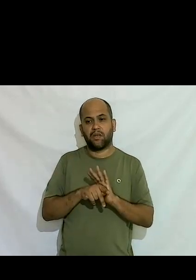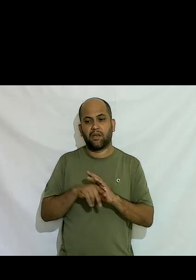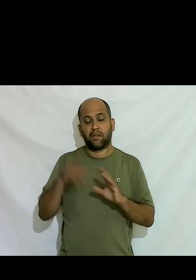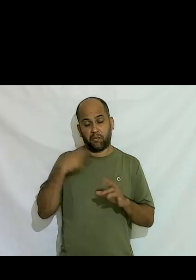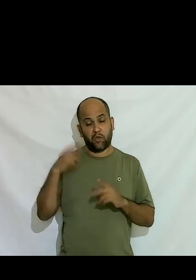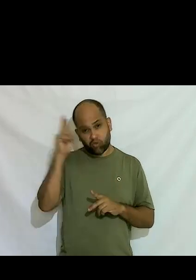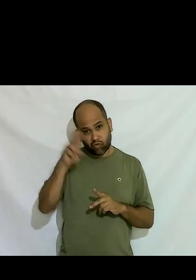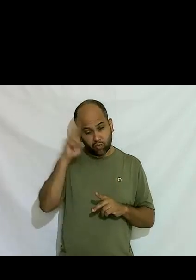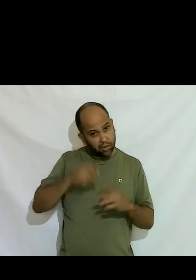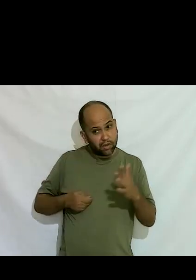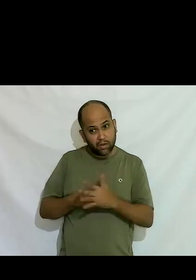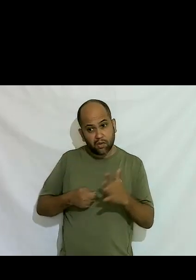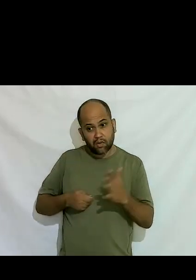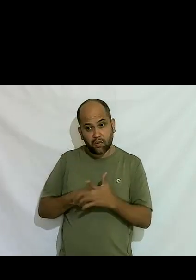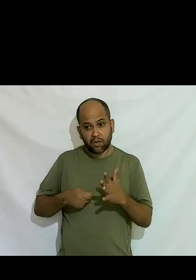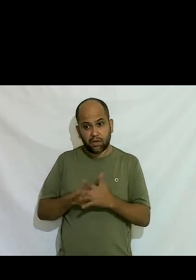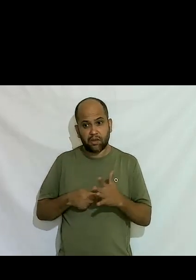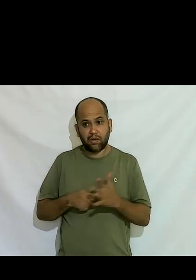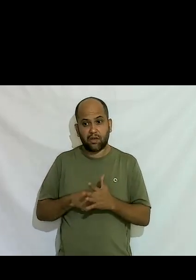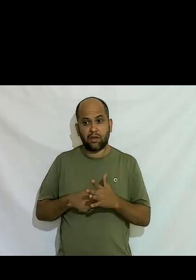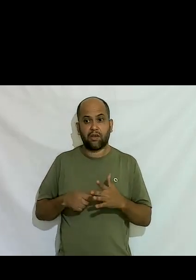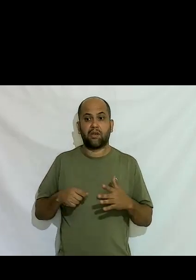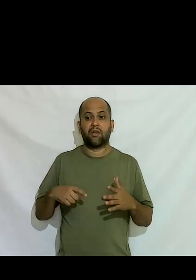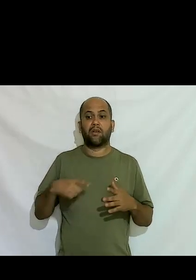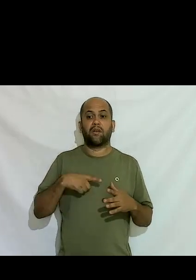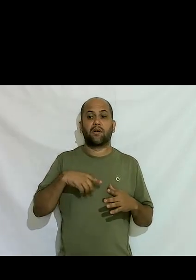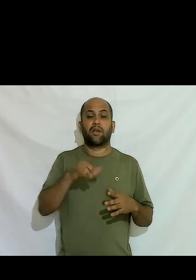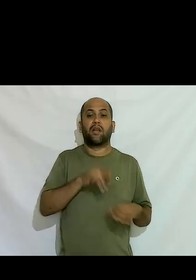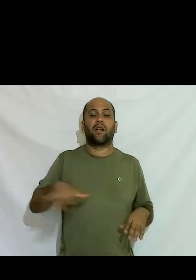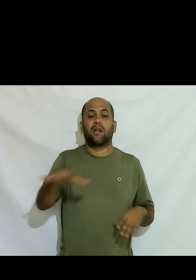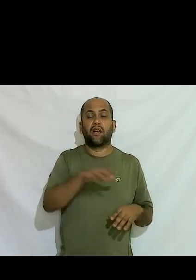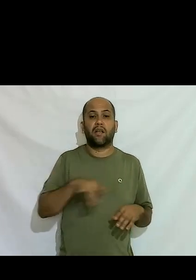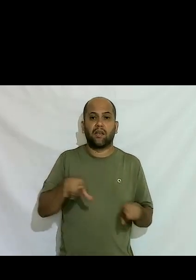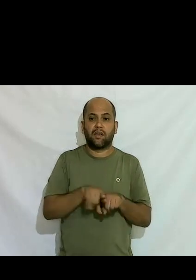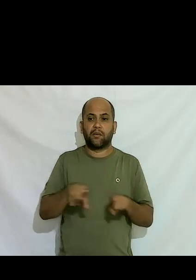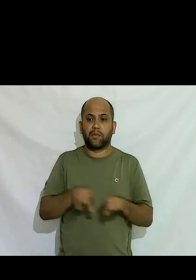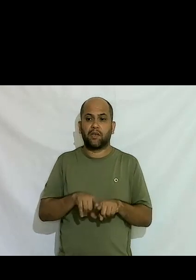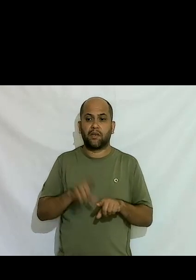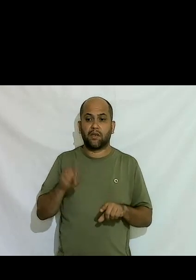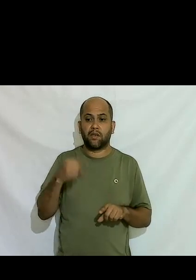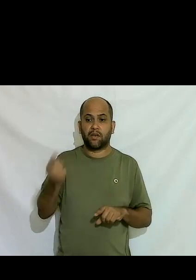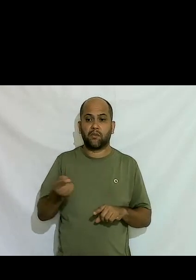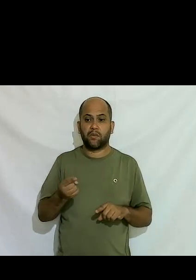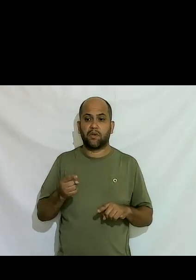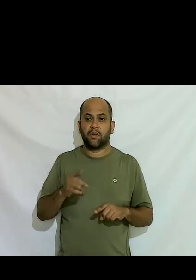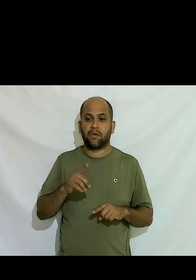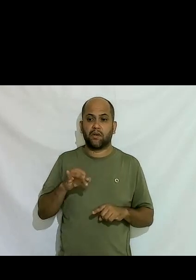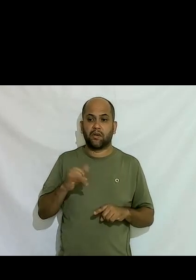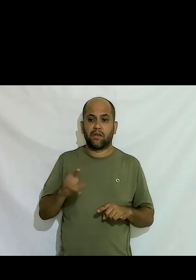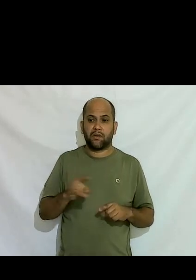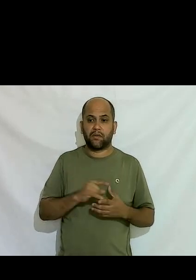luta do meu que continua que não terminou que é diária né e depois eu fiz a pós-graduação educação